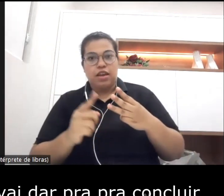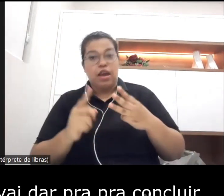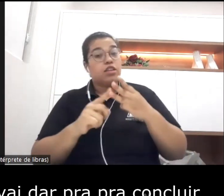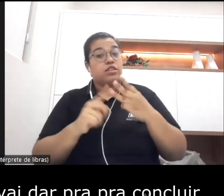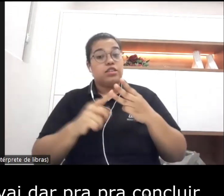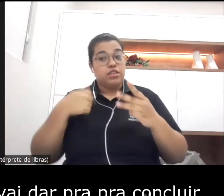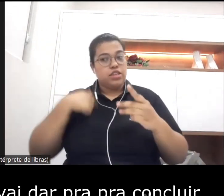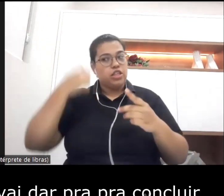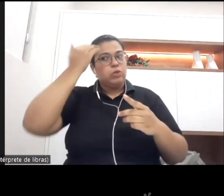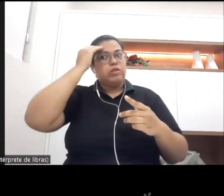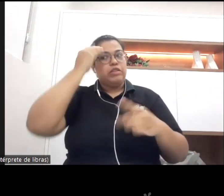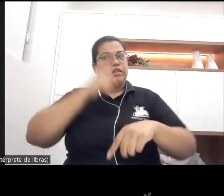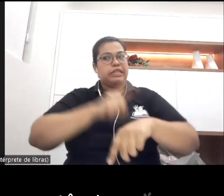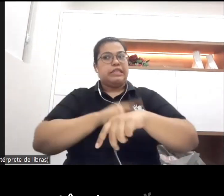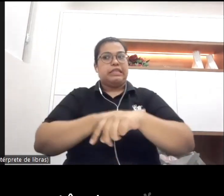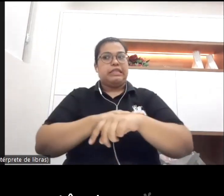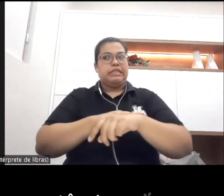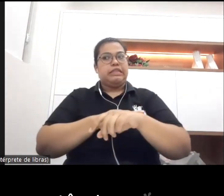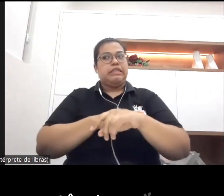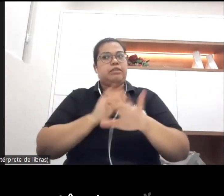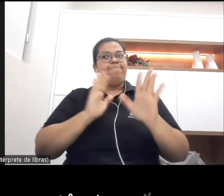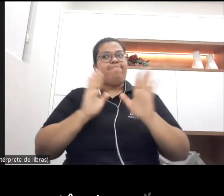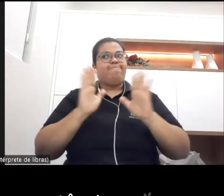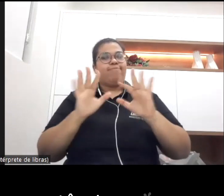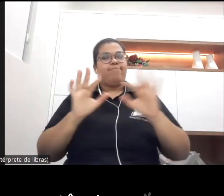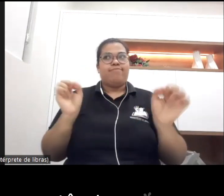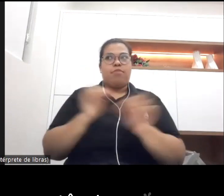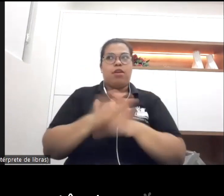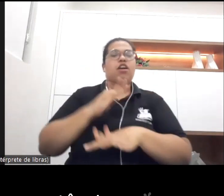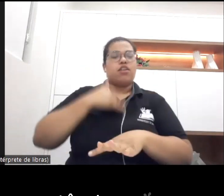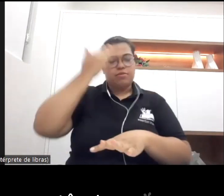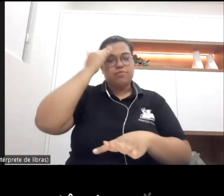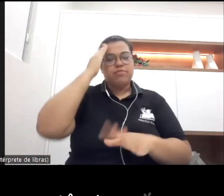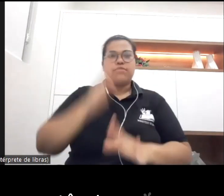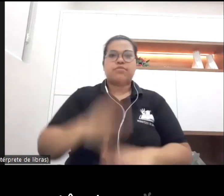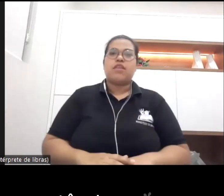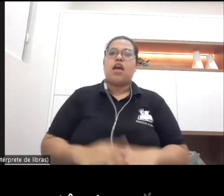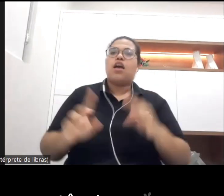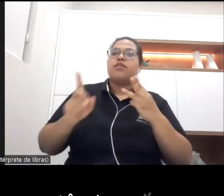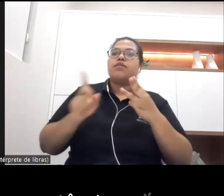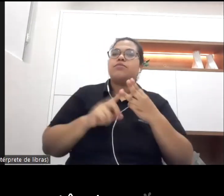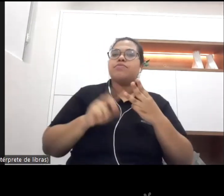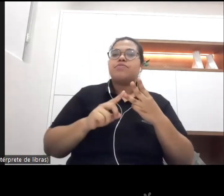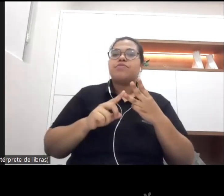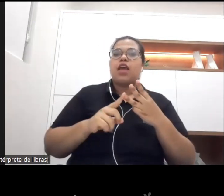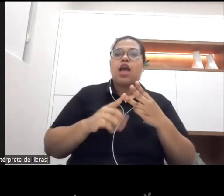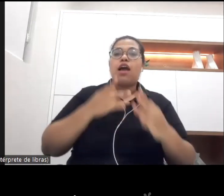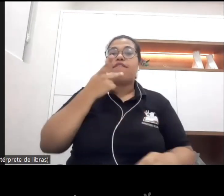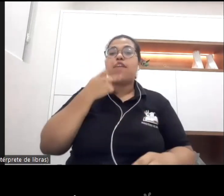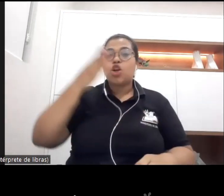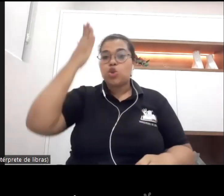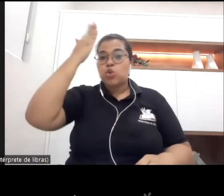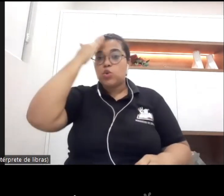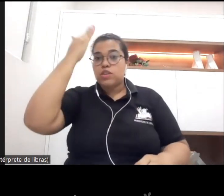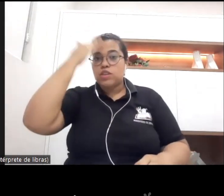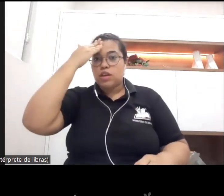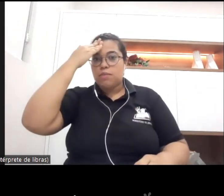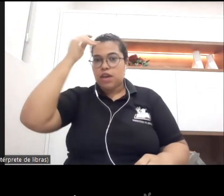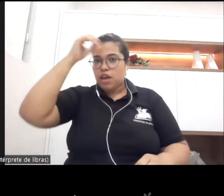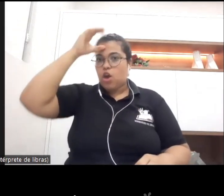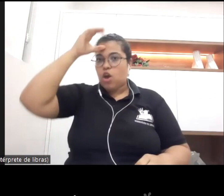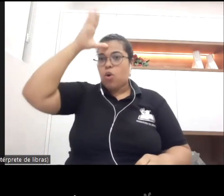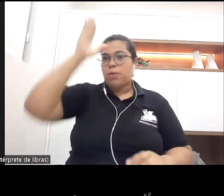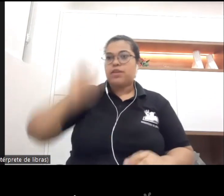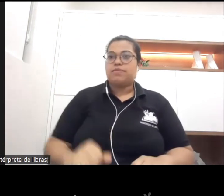concluir tudo acerca dos saberes e competências né bem primeiro nós temos uma